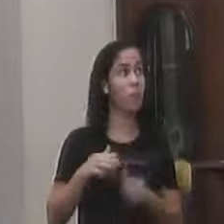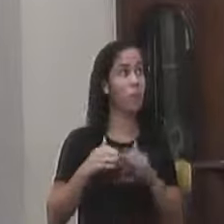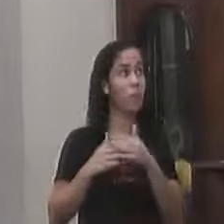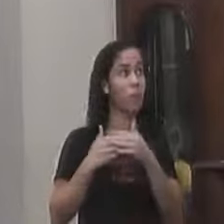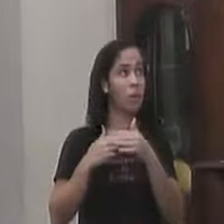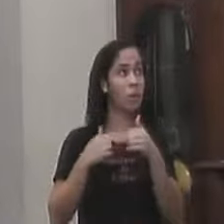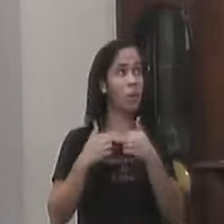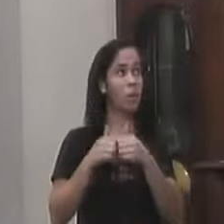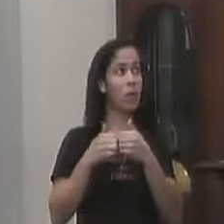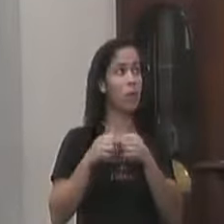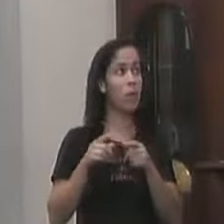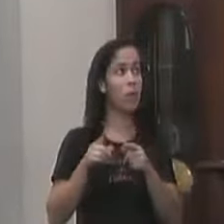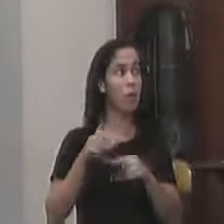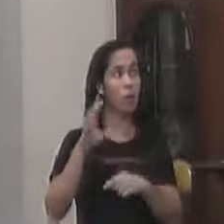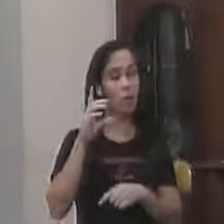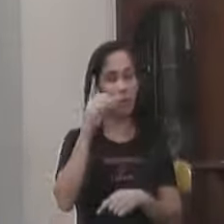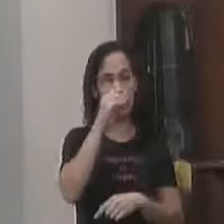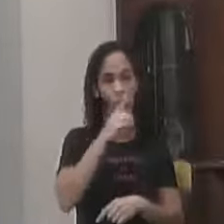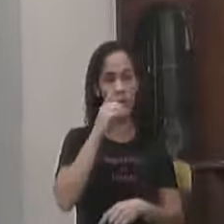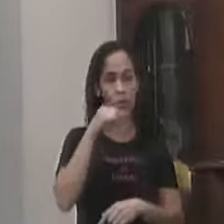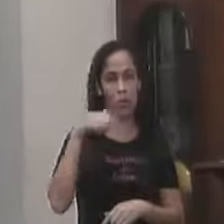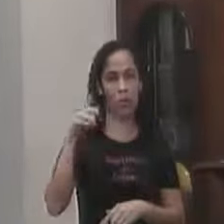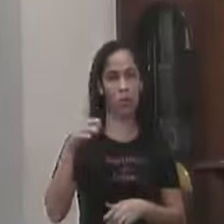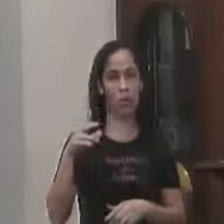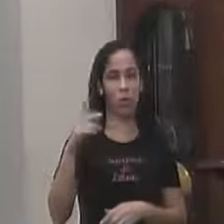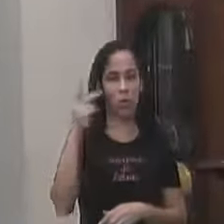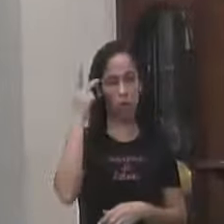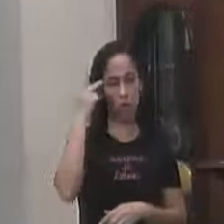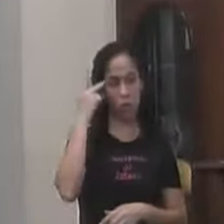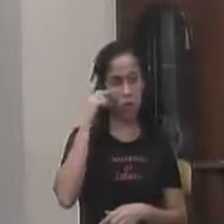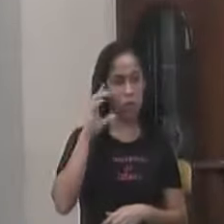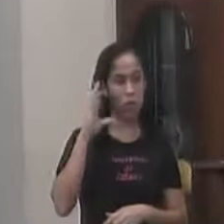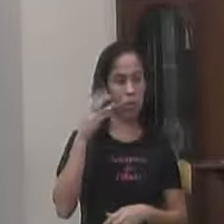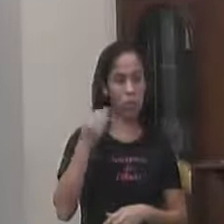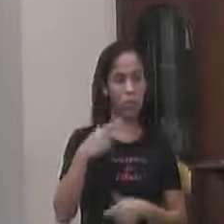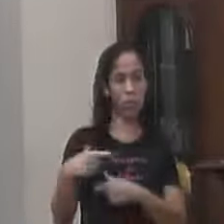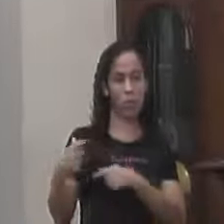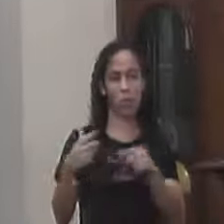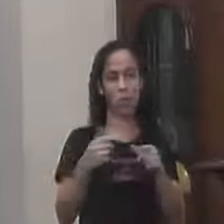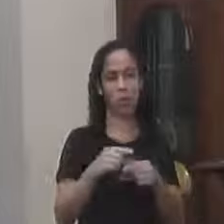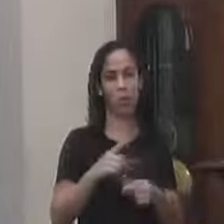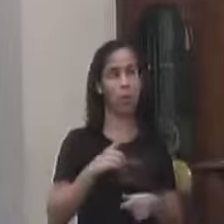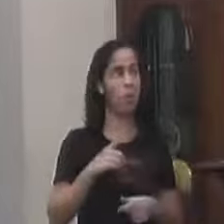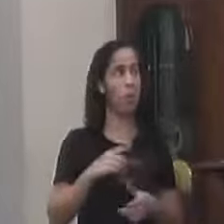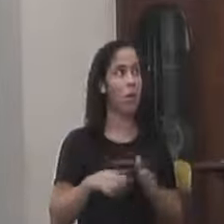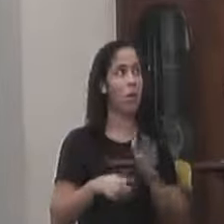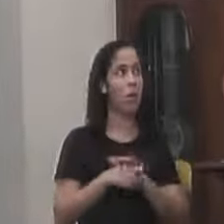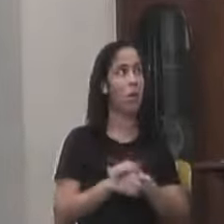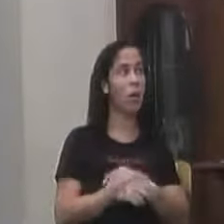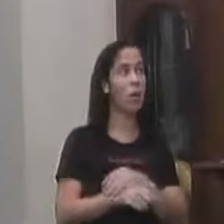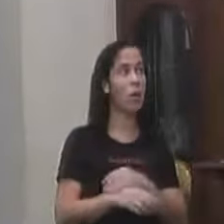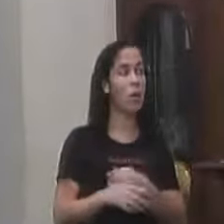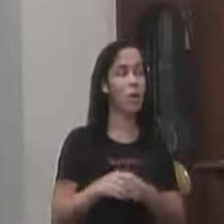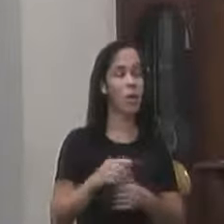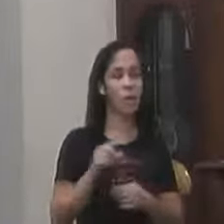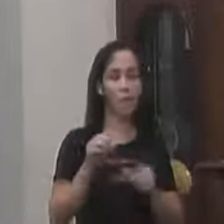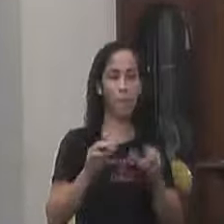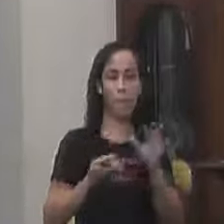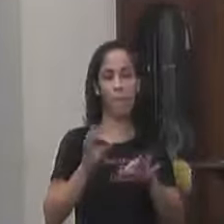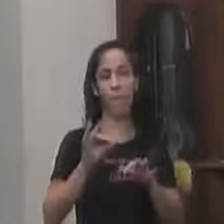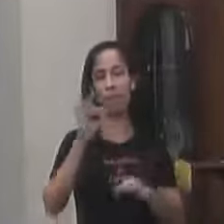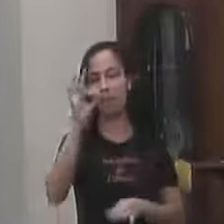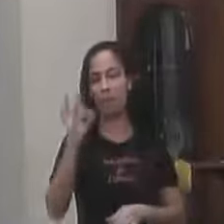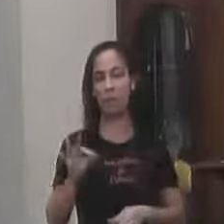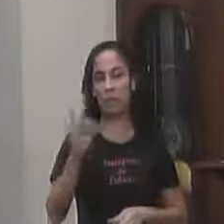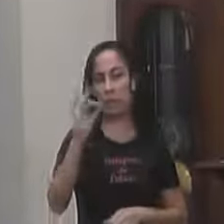Valença Que sai todo domingo Aqui ele vai para São Paulo Para todas as localidades Aqui Você tem pela lei O percentual